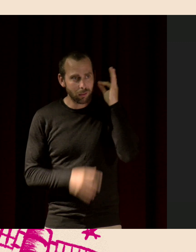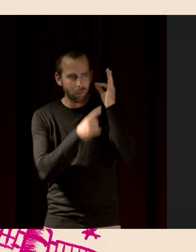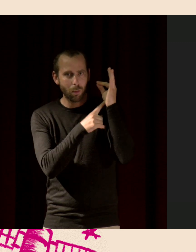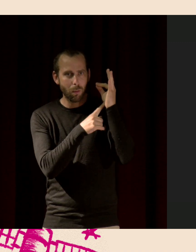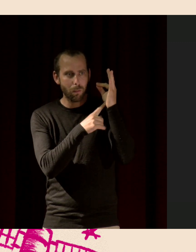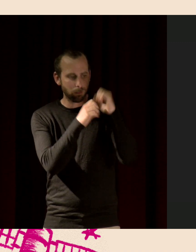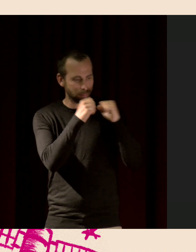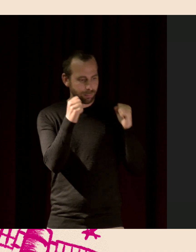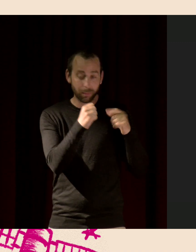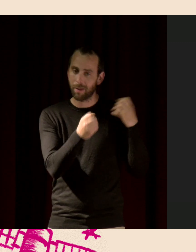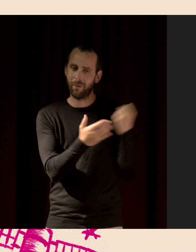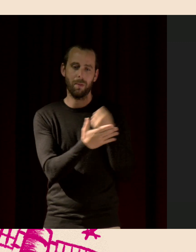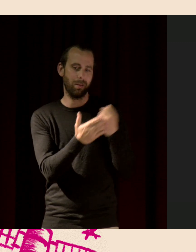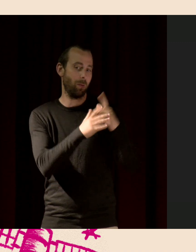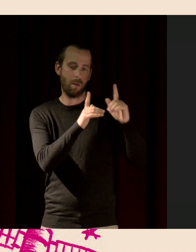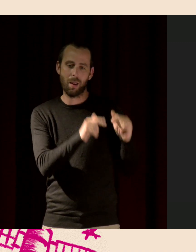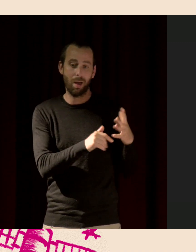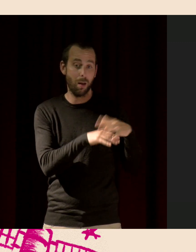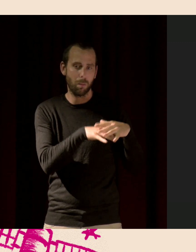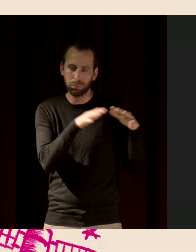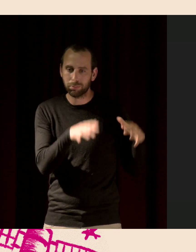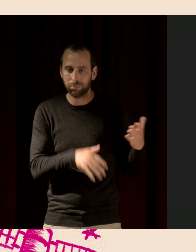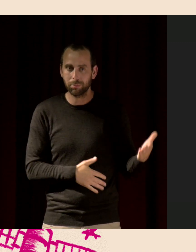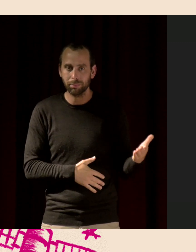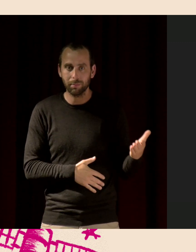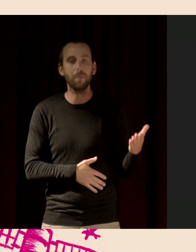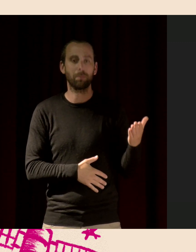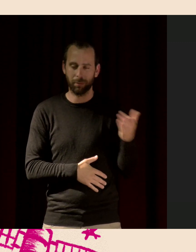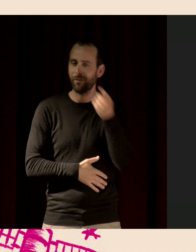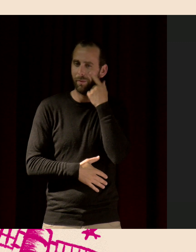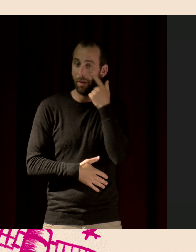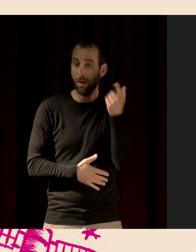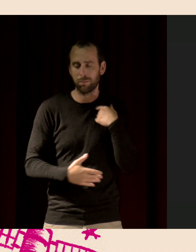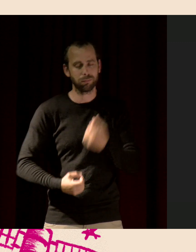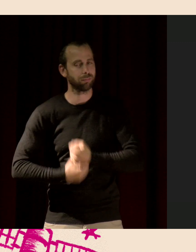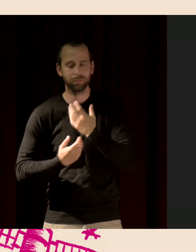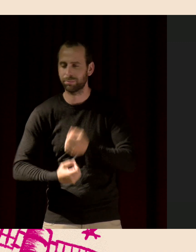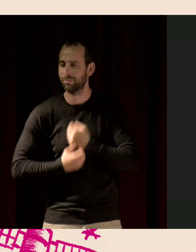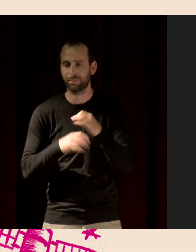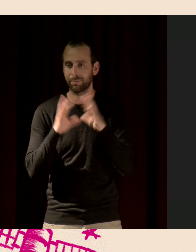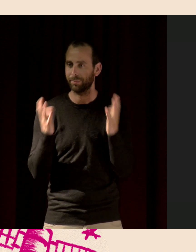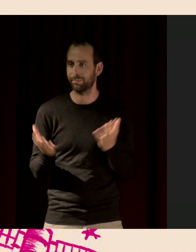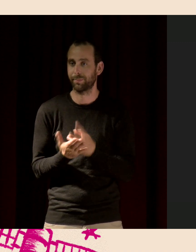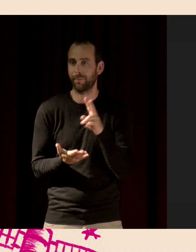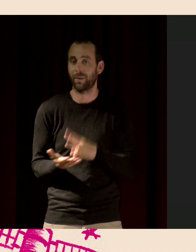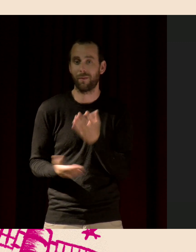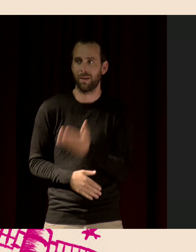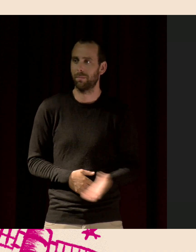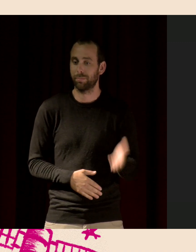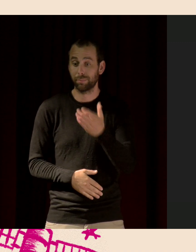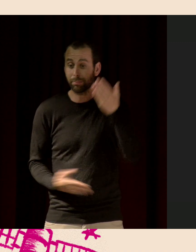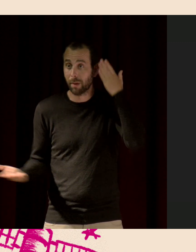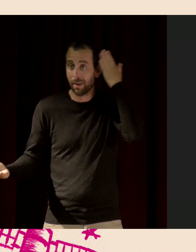'informations alors que, vous allez voir, je vais en parler, on est essentiellement des animaux visuels.